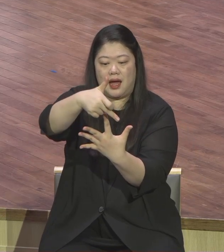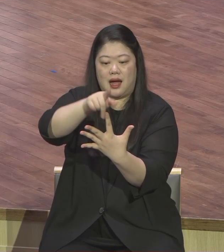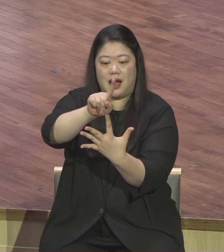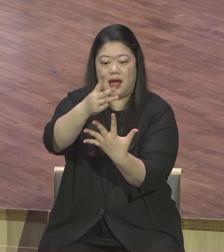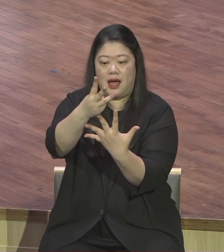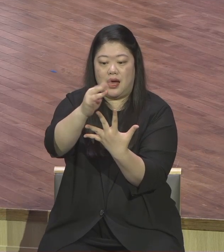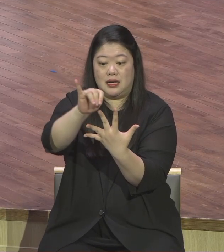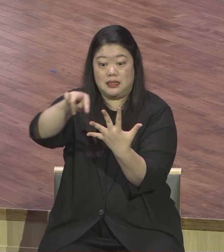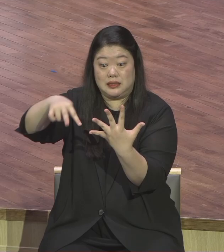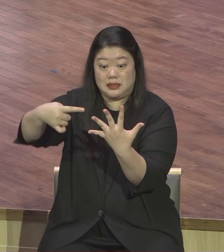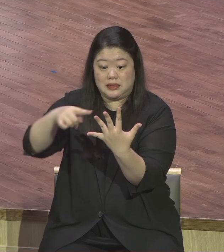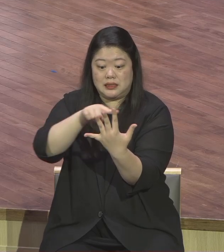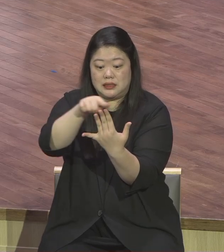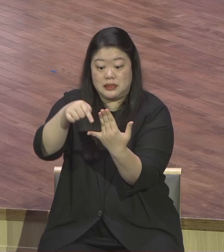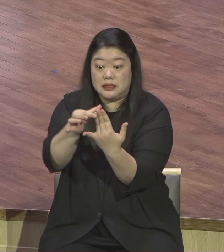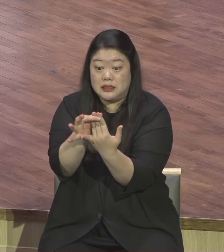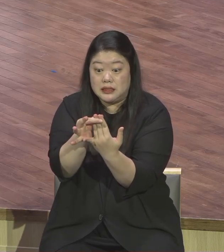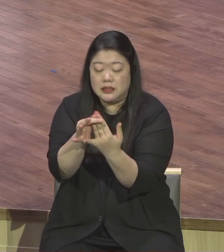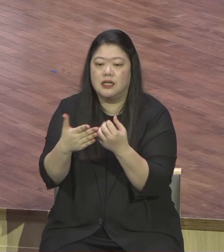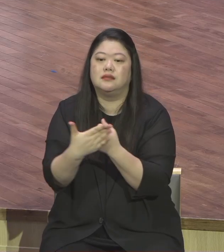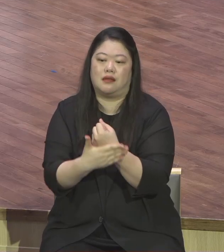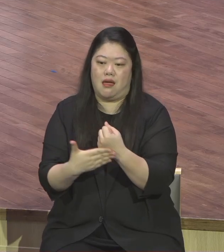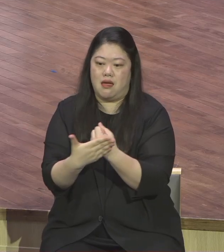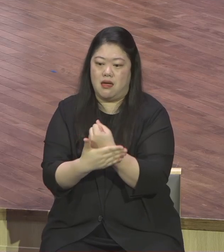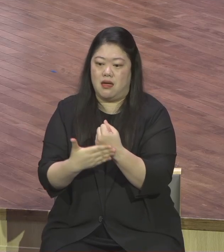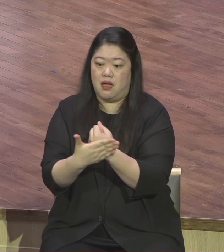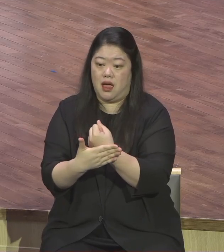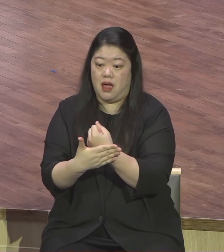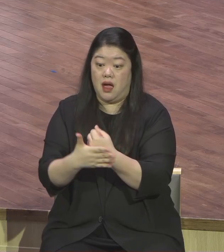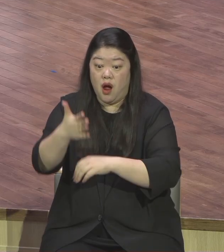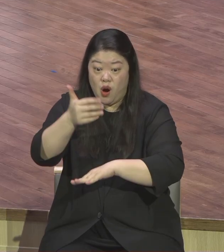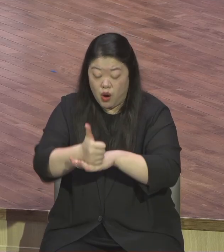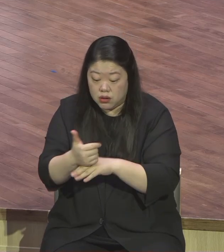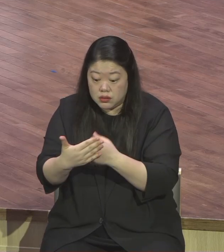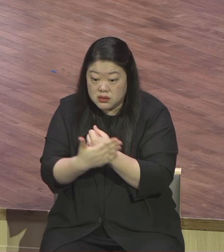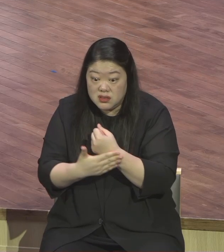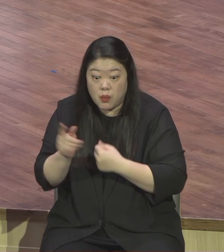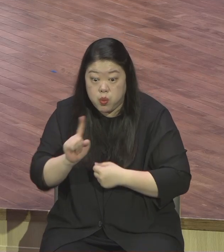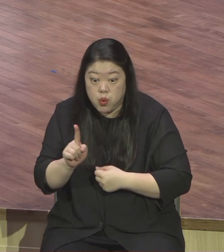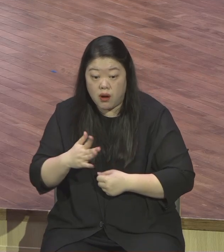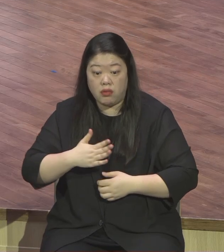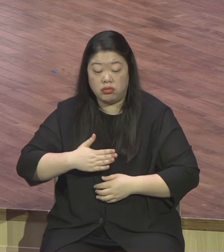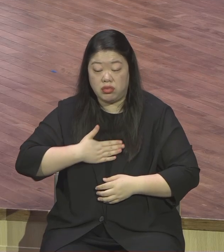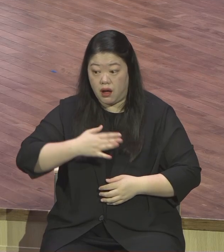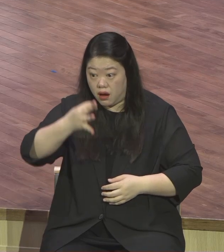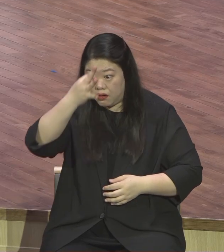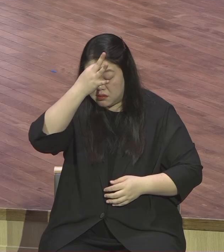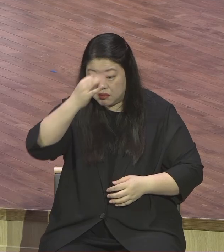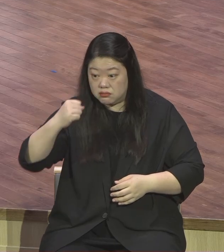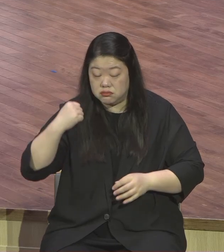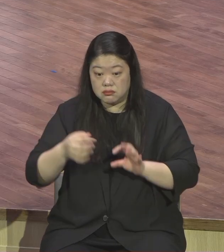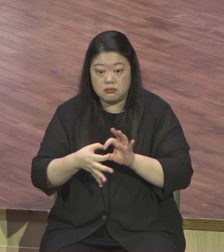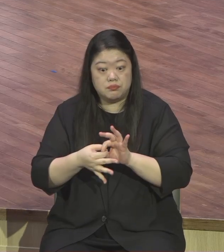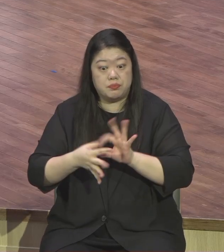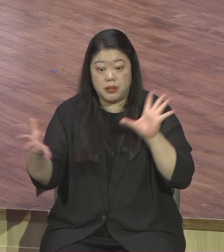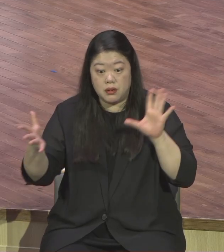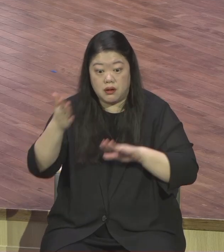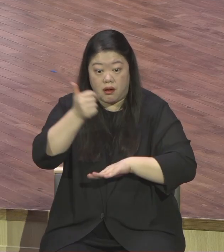다르죠 교만하지 않지 아깝지 않지요 자존심 내세움 하지 않지요 그만큼